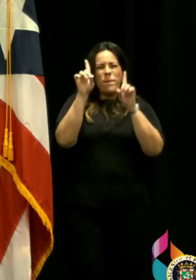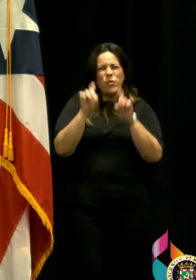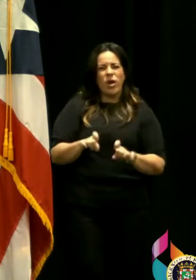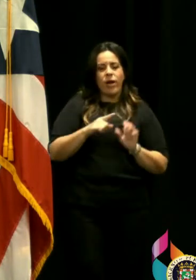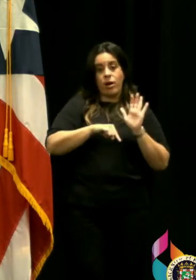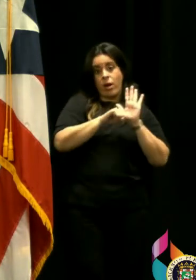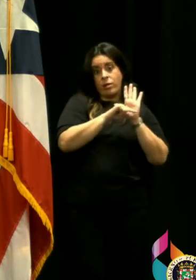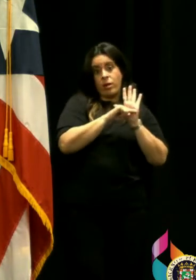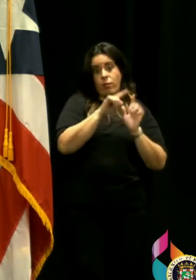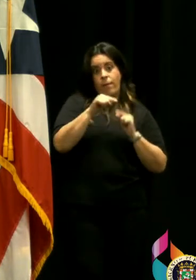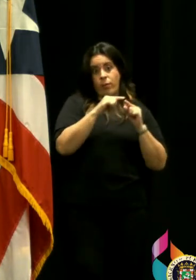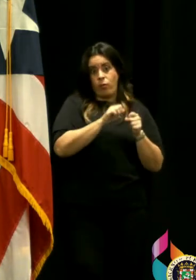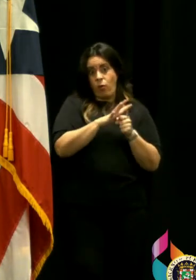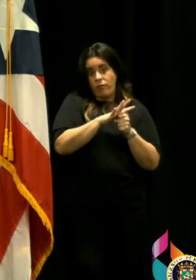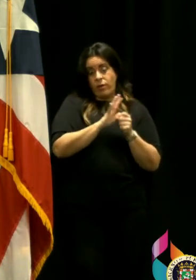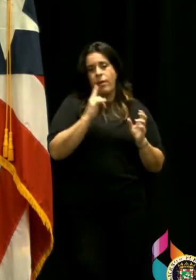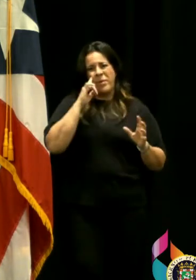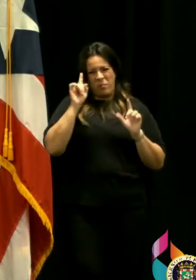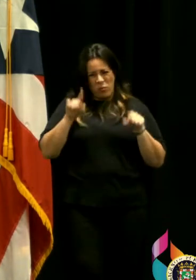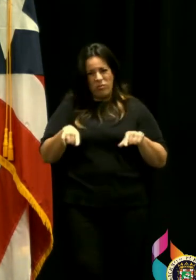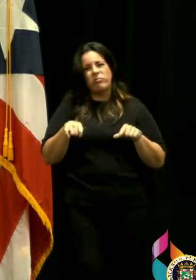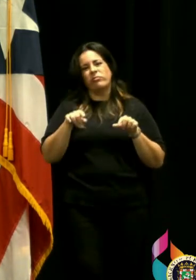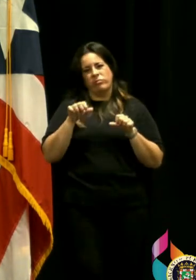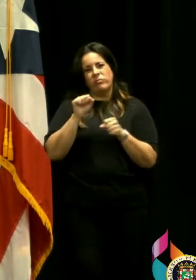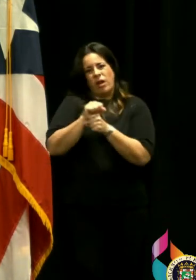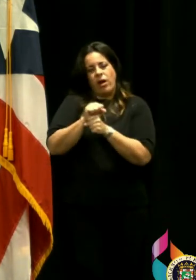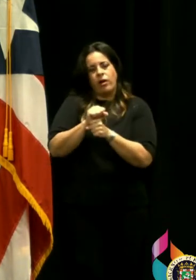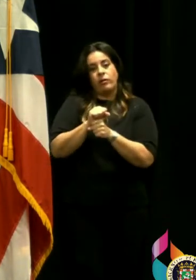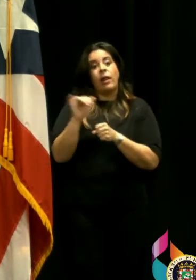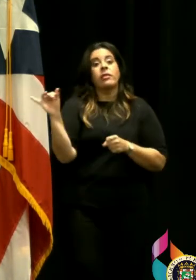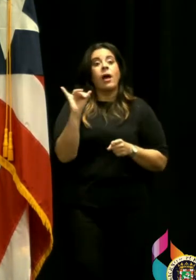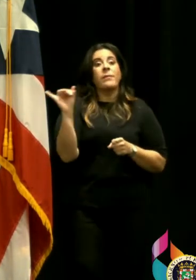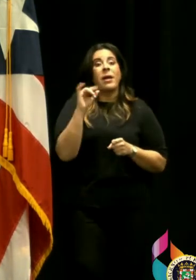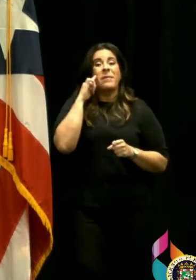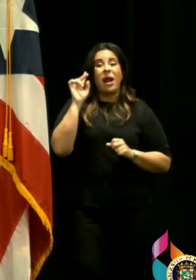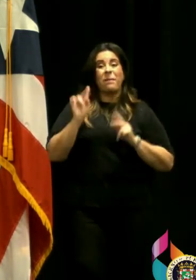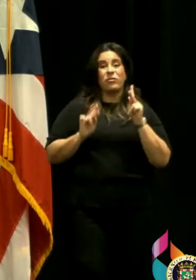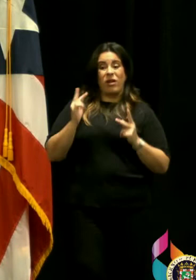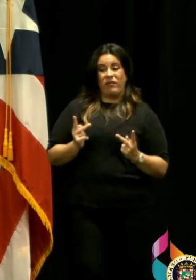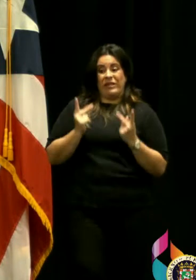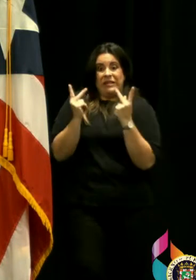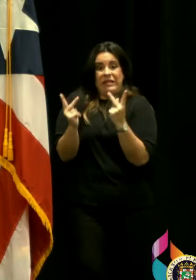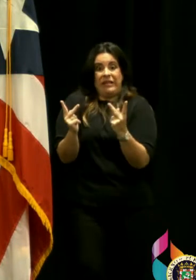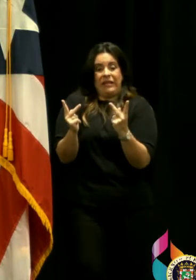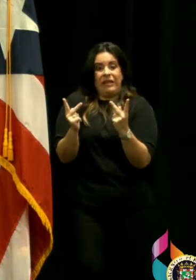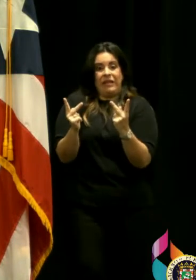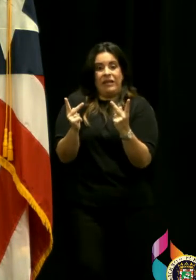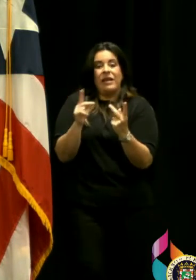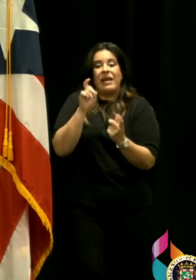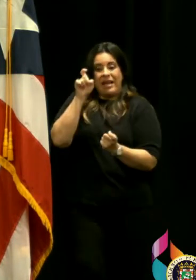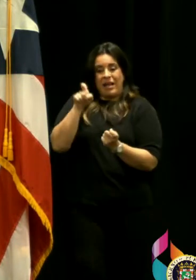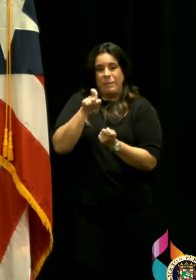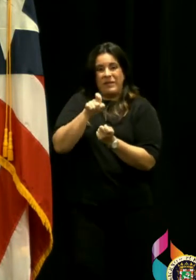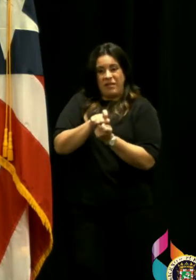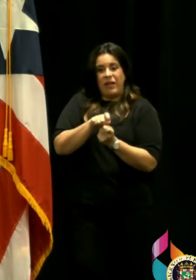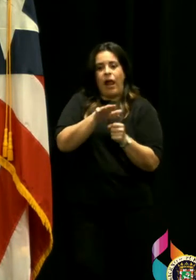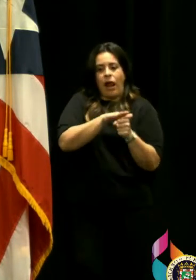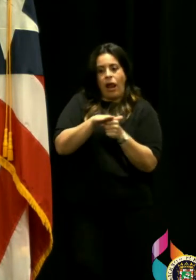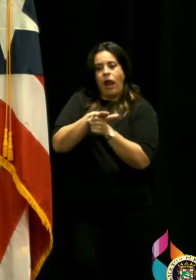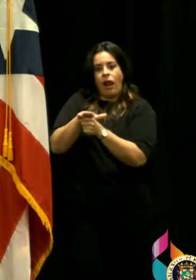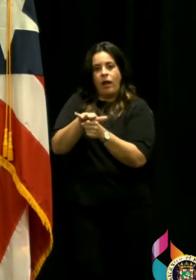COVID para poder laborar sino también para que los que visitan esos establecimientos